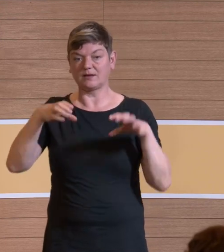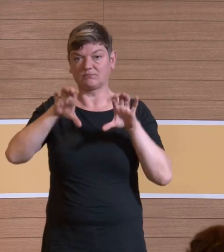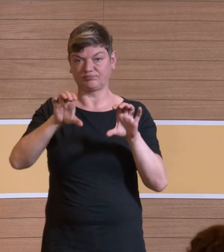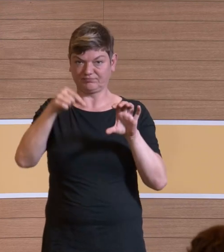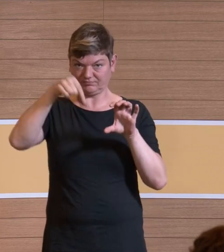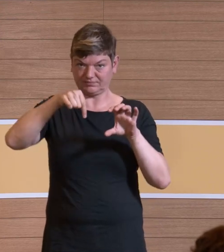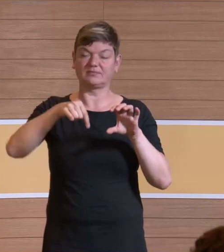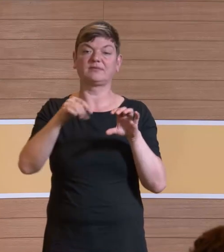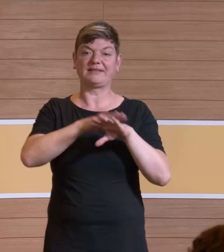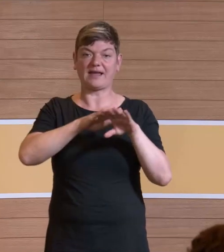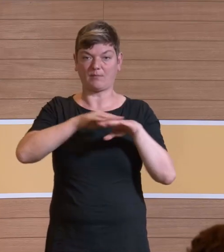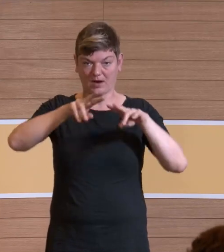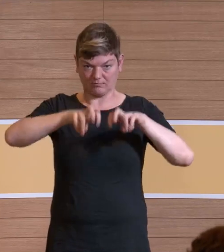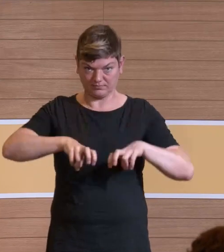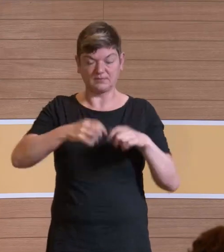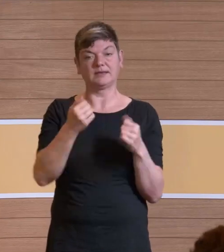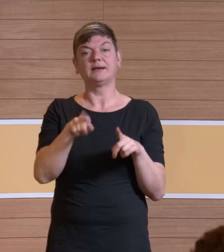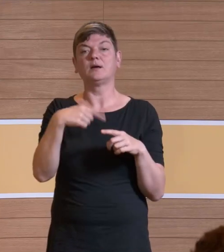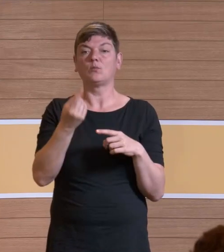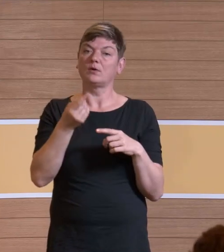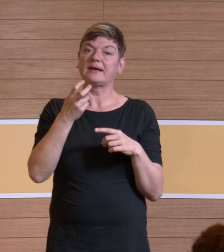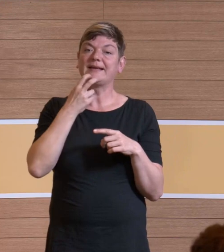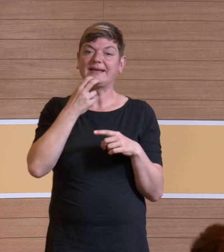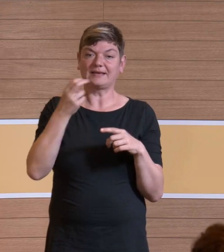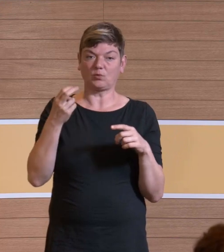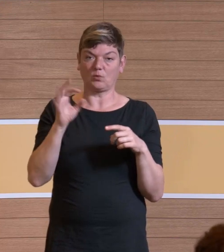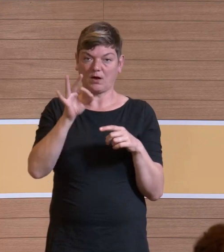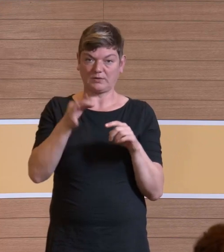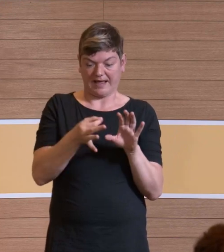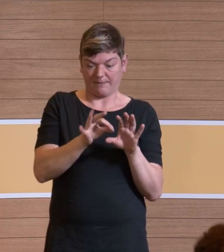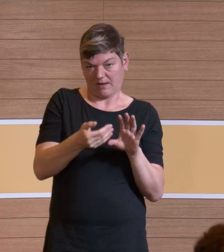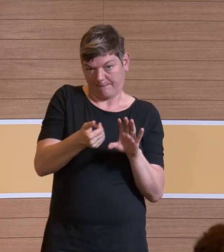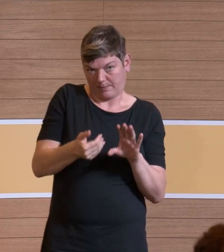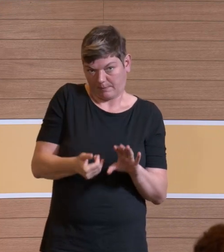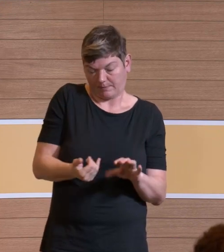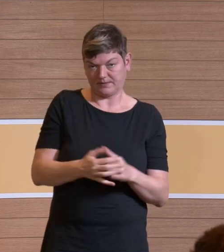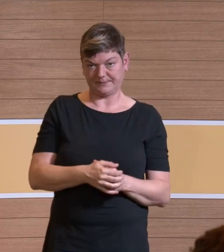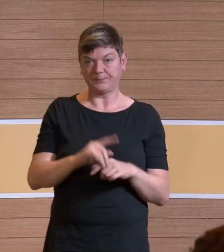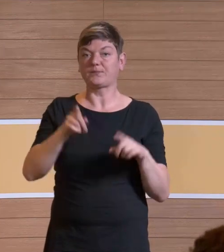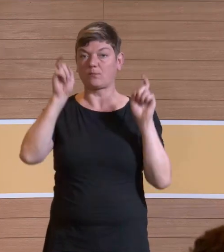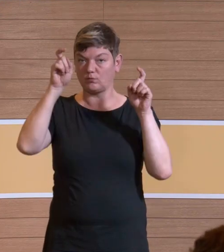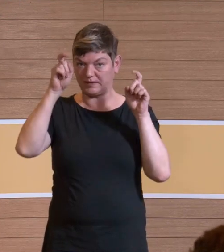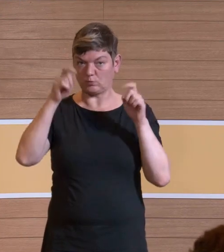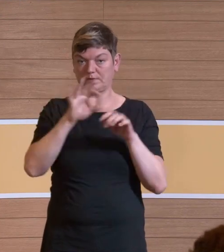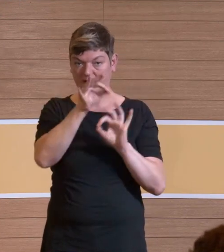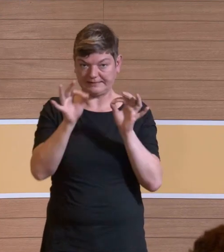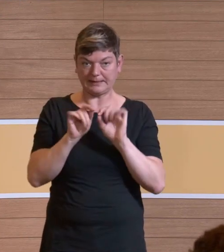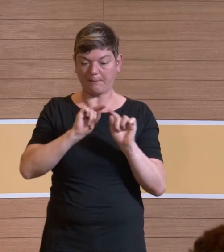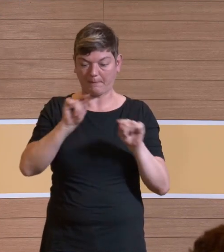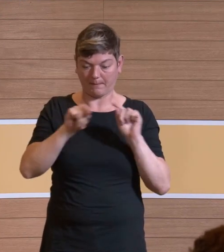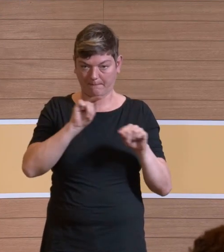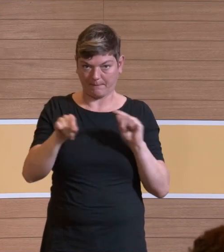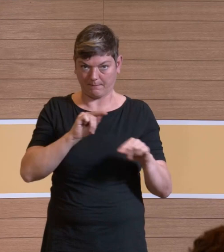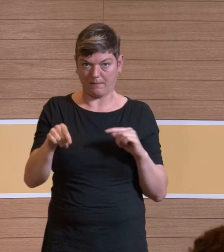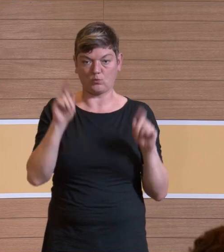in der Dermatochirurgie. Der Operateur nimmt einen Elektro-Couter und senst die ab. Dabei werden Viruspartikel oder ganze